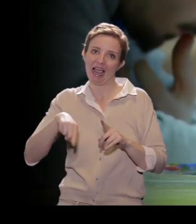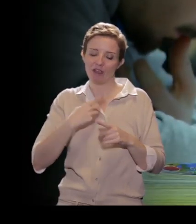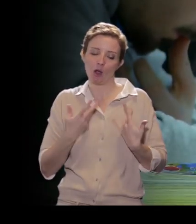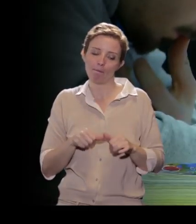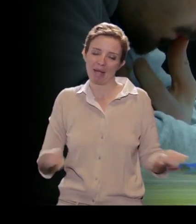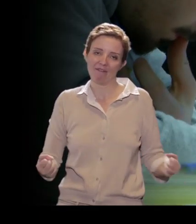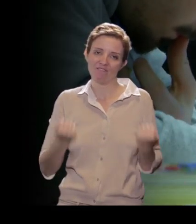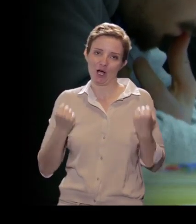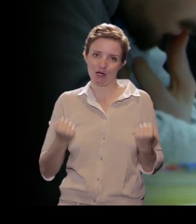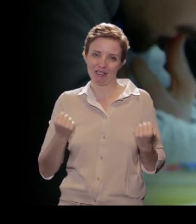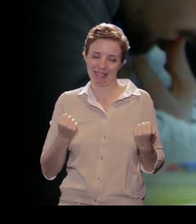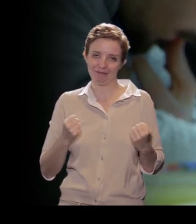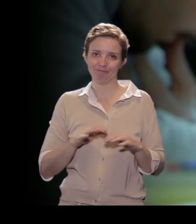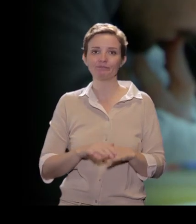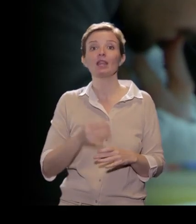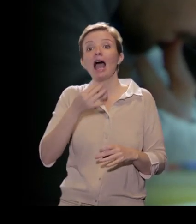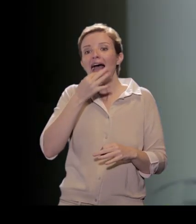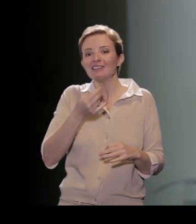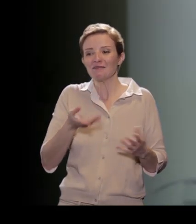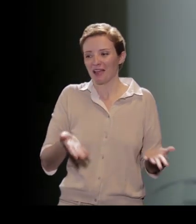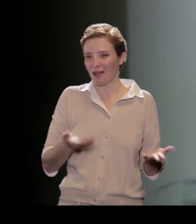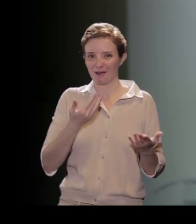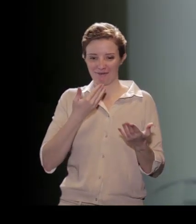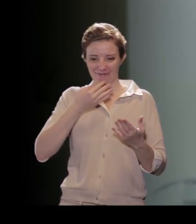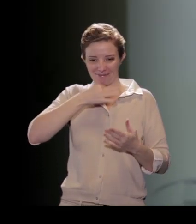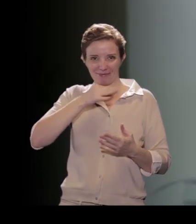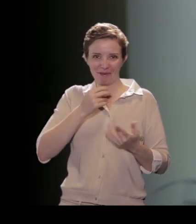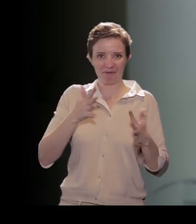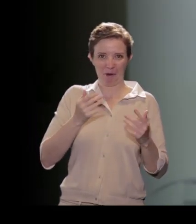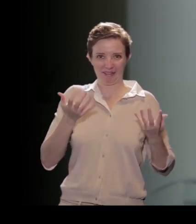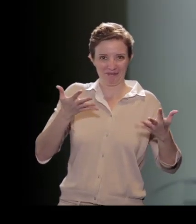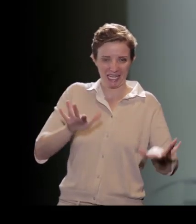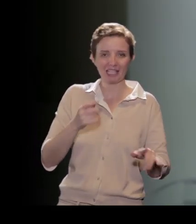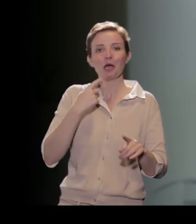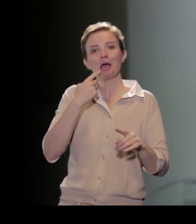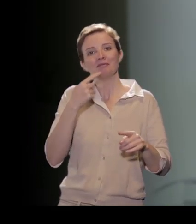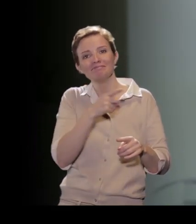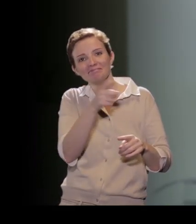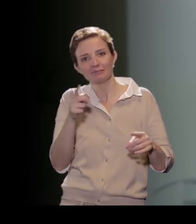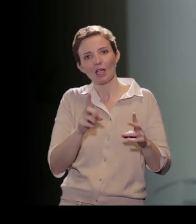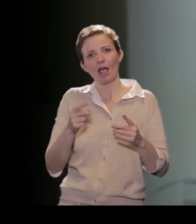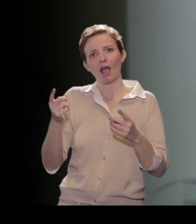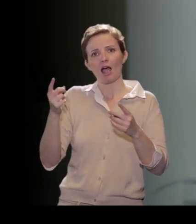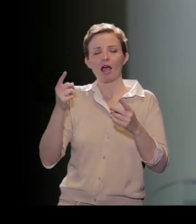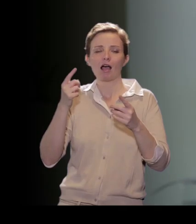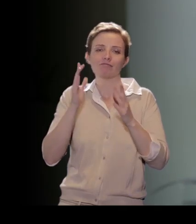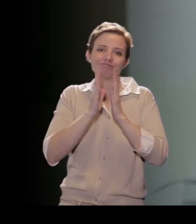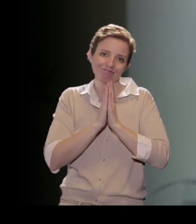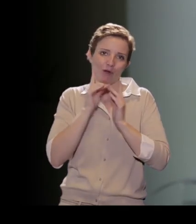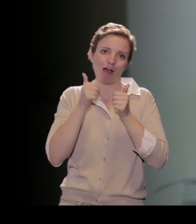Quindi mi avvio a concludere invitandovi a seguire da una parte le presentazioni dei miei colleghi dei corsi di laurea